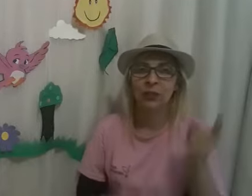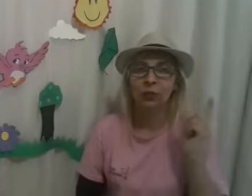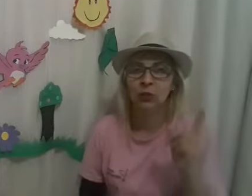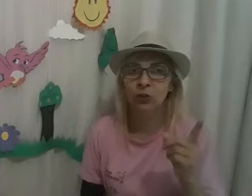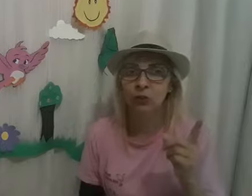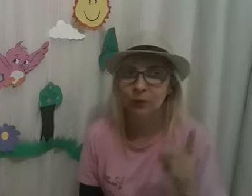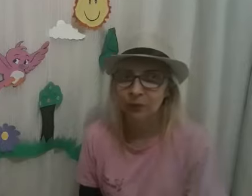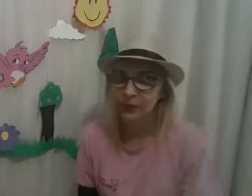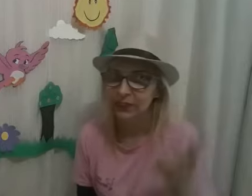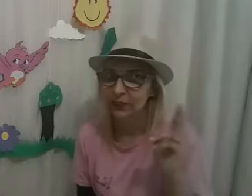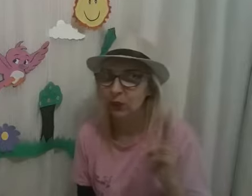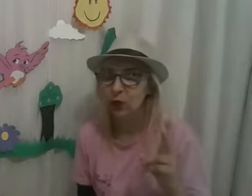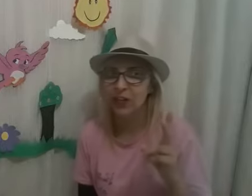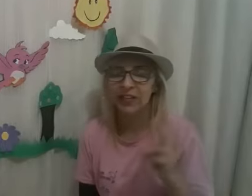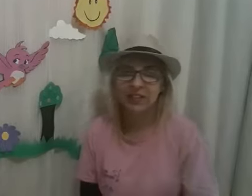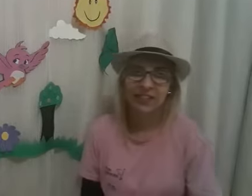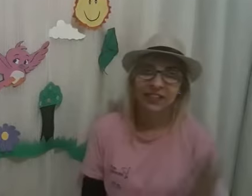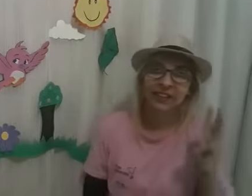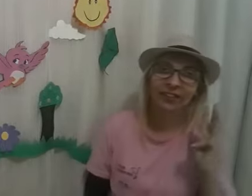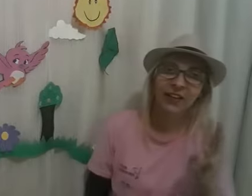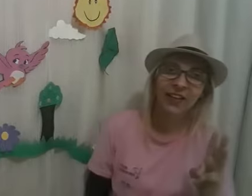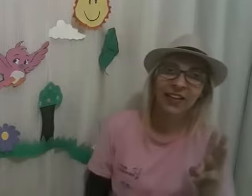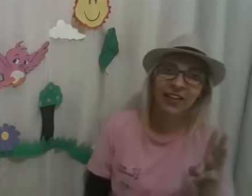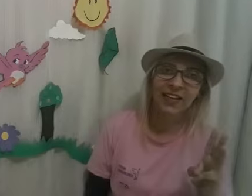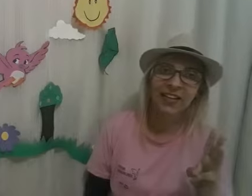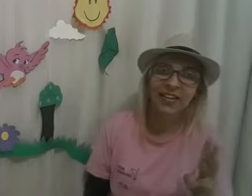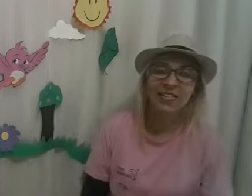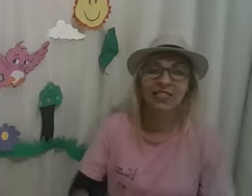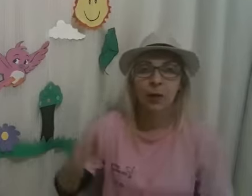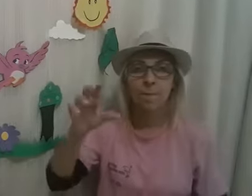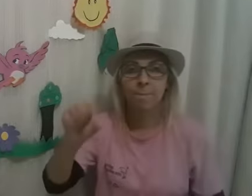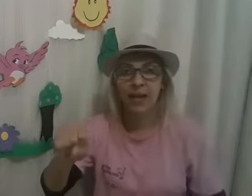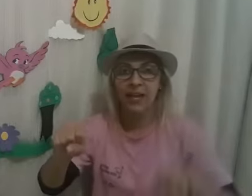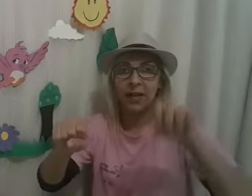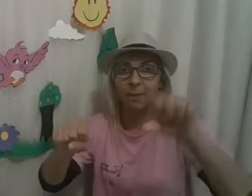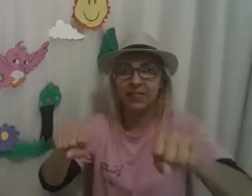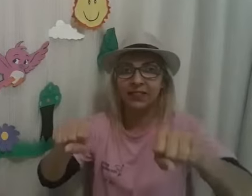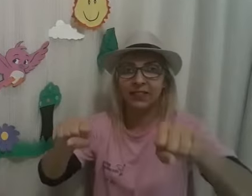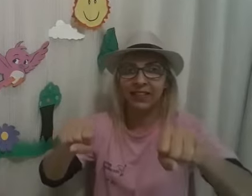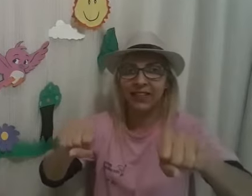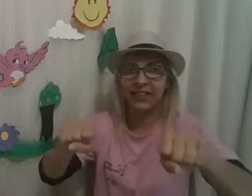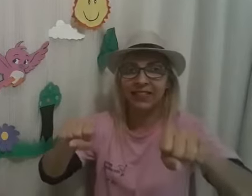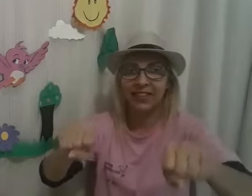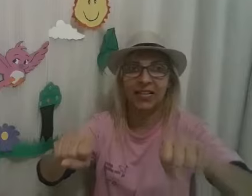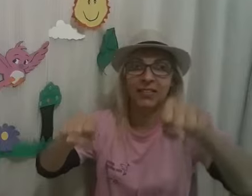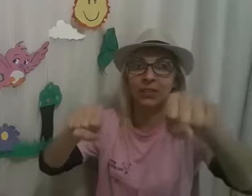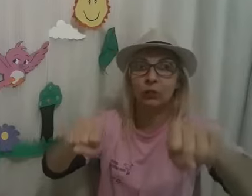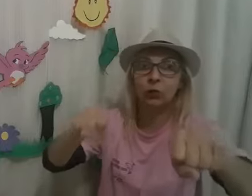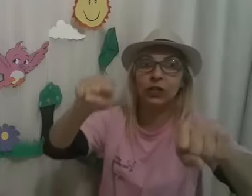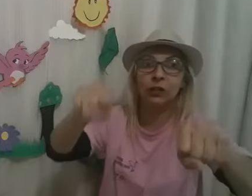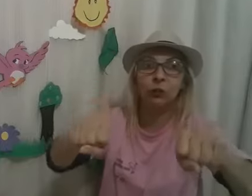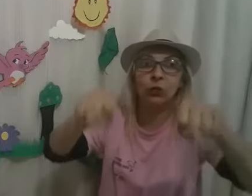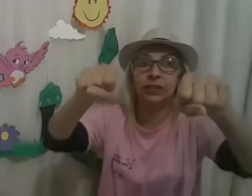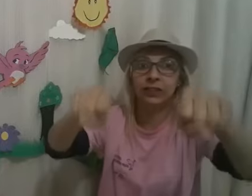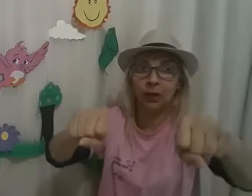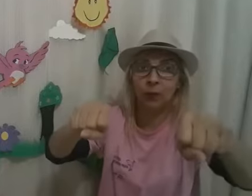Um, dois, três! Pegue a bicicleta, segura no guidão,